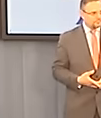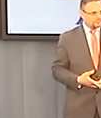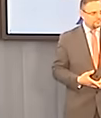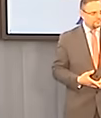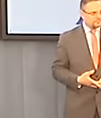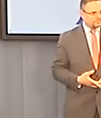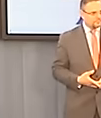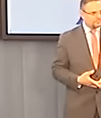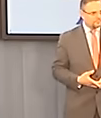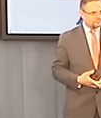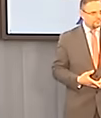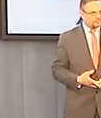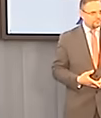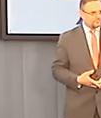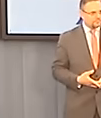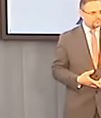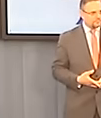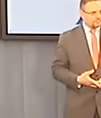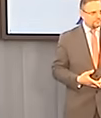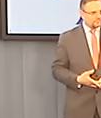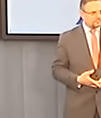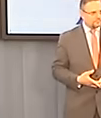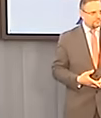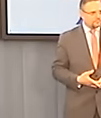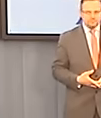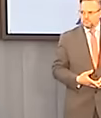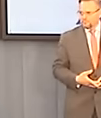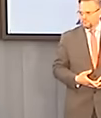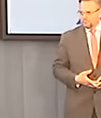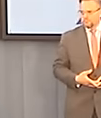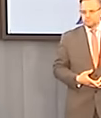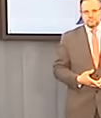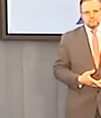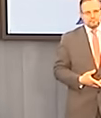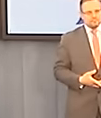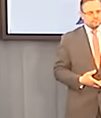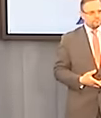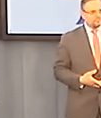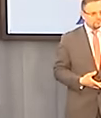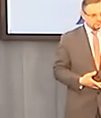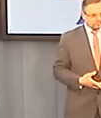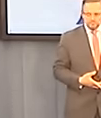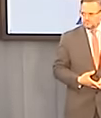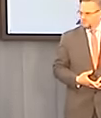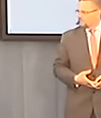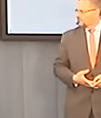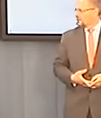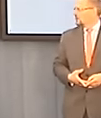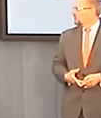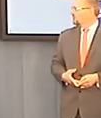dowodzą tego, że zrobią wszystko, żeby ten rynek w Polsce się nie rozwinął. Ja zawsze sobie myślę o tym, że jeśli ja jestem poszkodowany, to najprawdopodobniej ktoś na tym zyskuje.